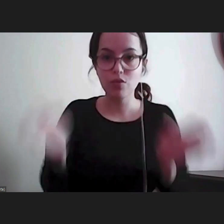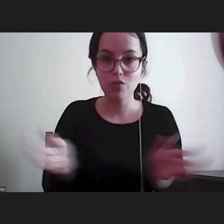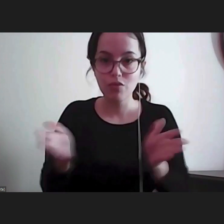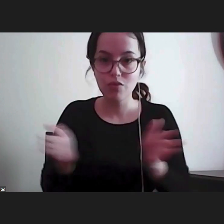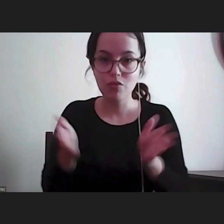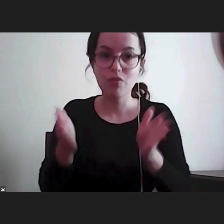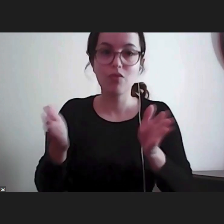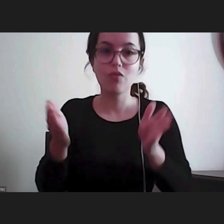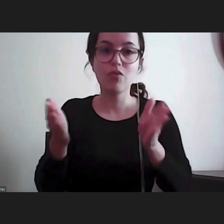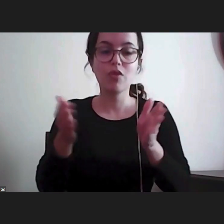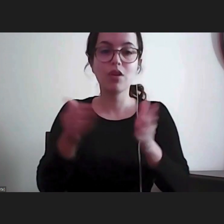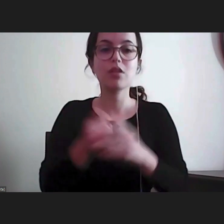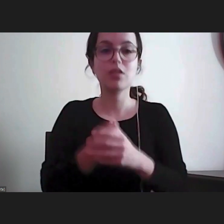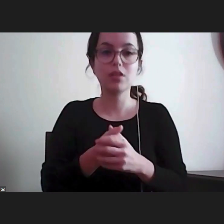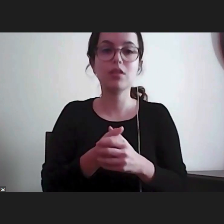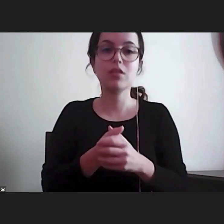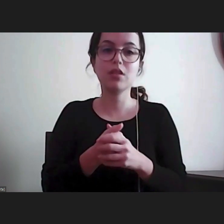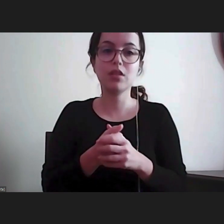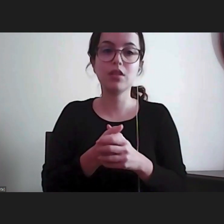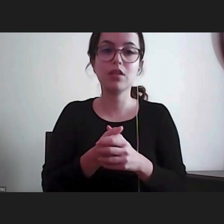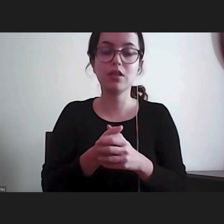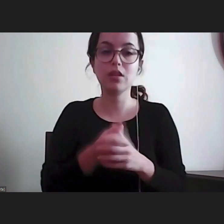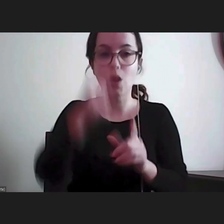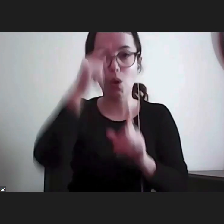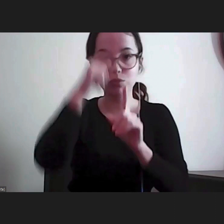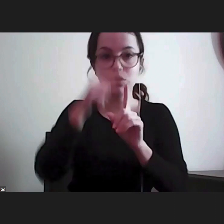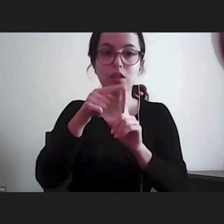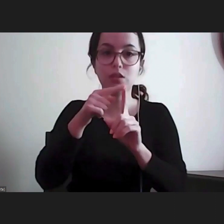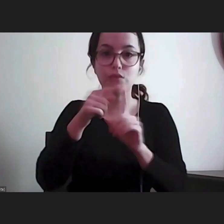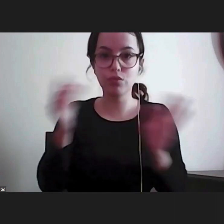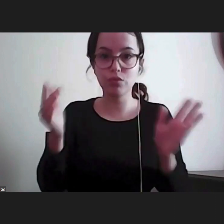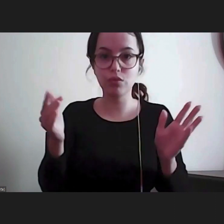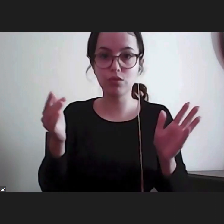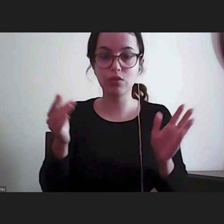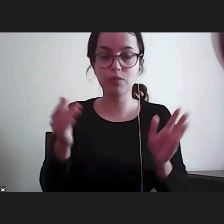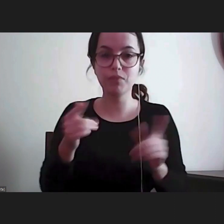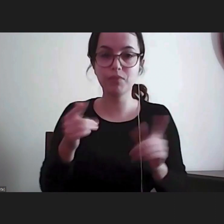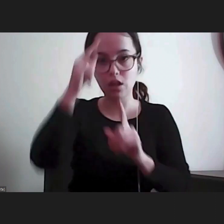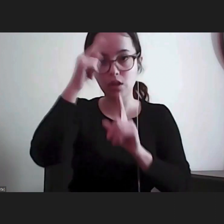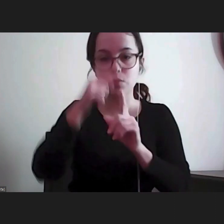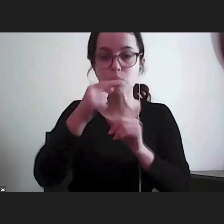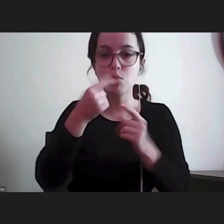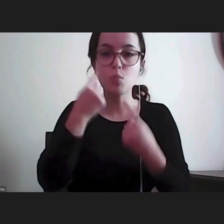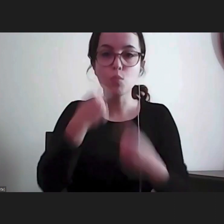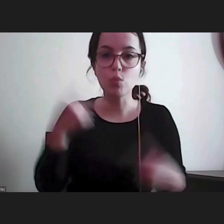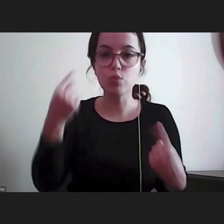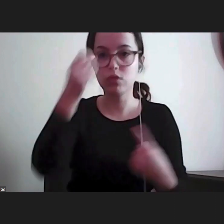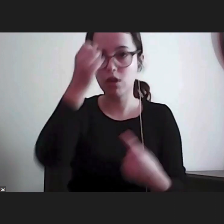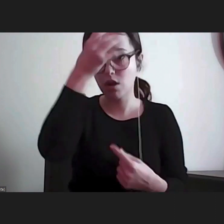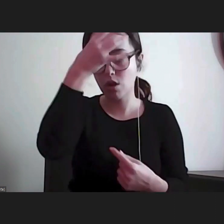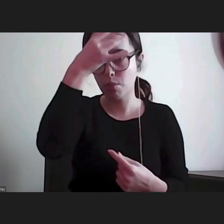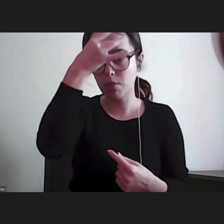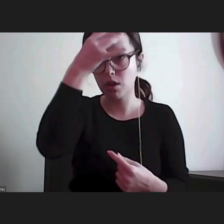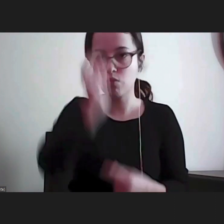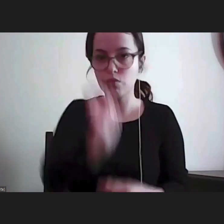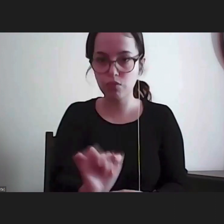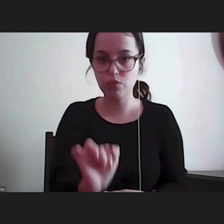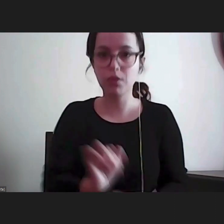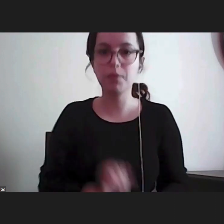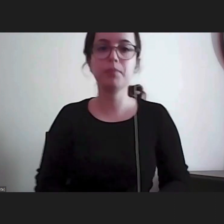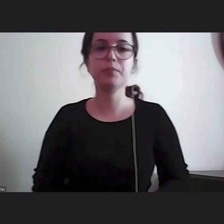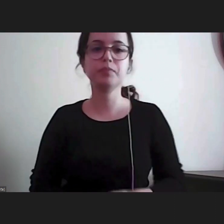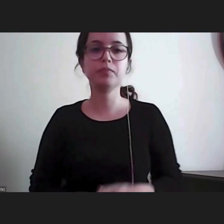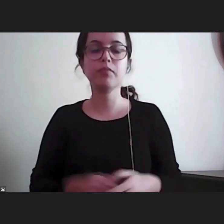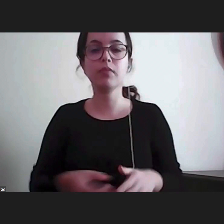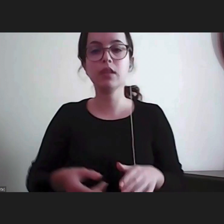verdadeiramente convincente nas posições que se toma. Muito bem. Depois,